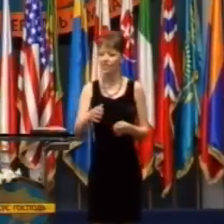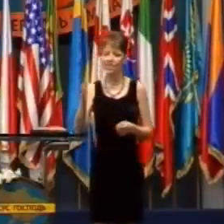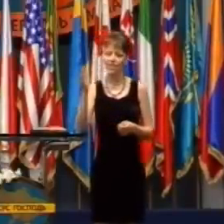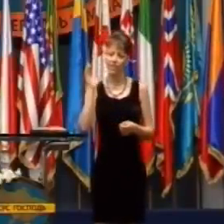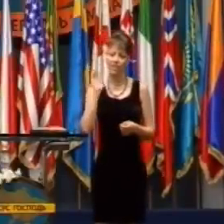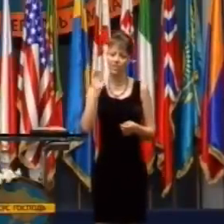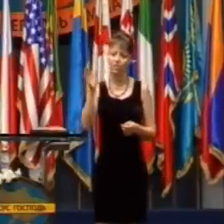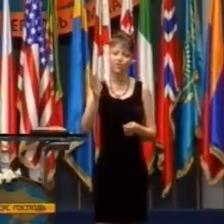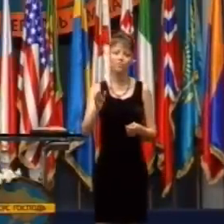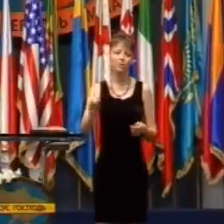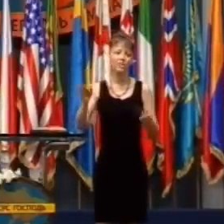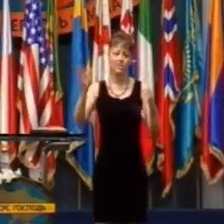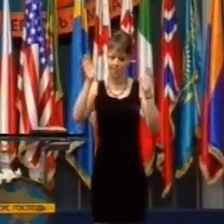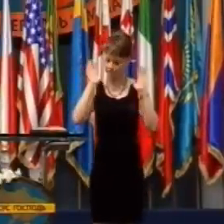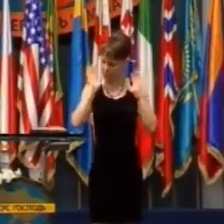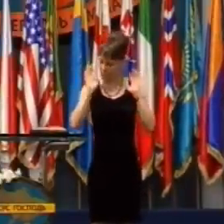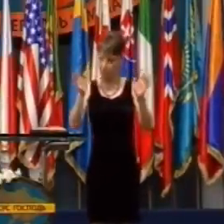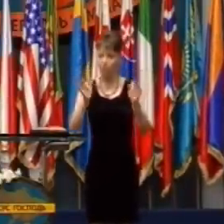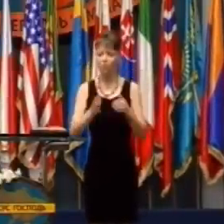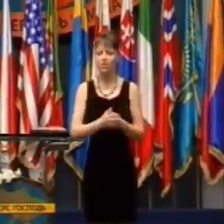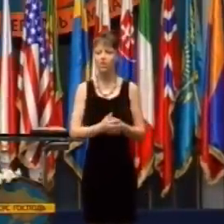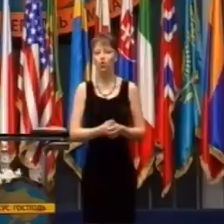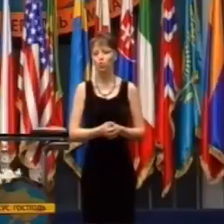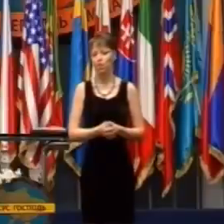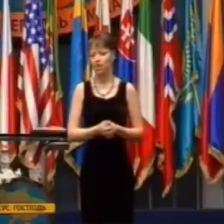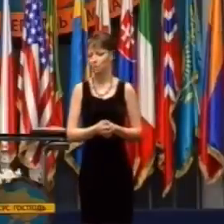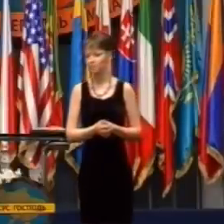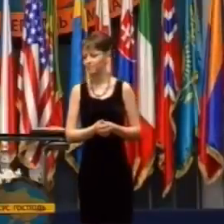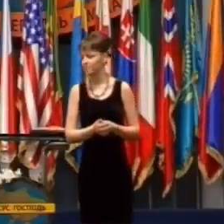Vždy, keď idem na cesty po Spojených štátoch,